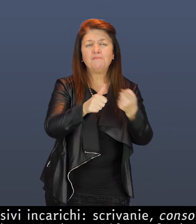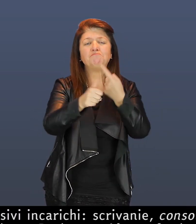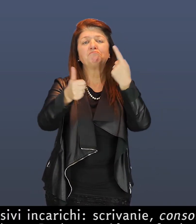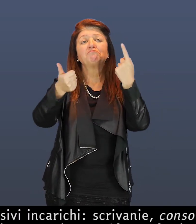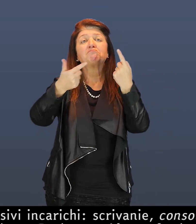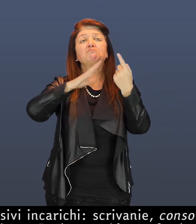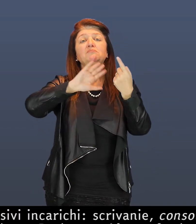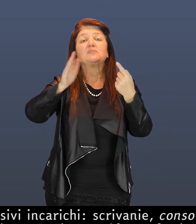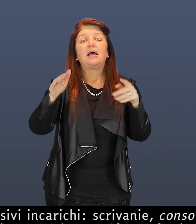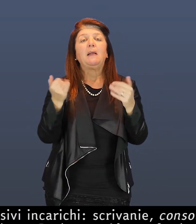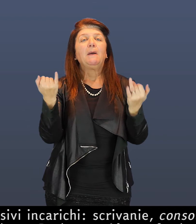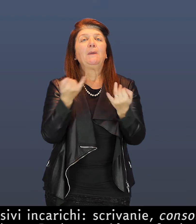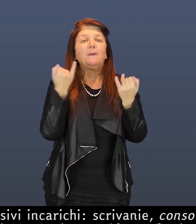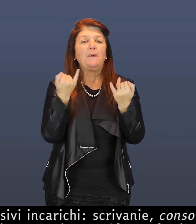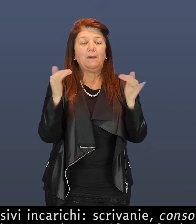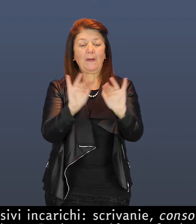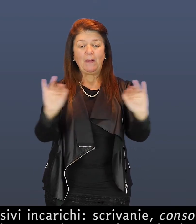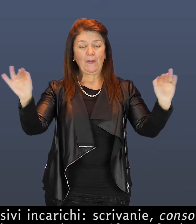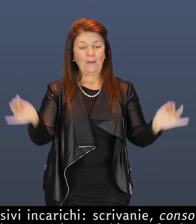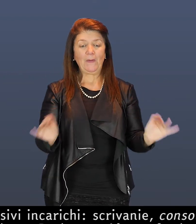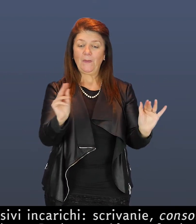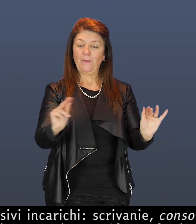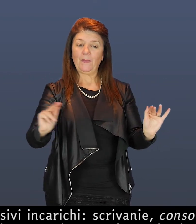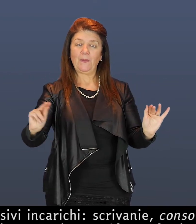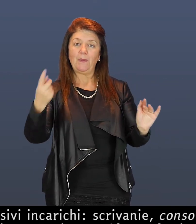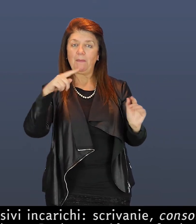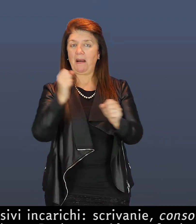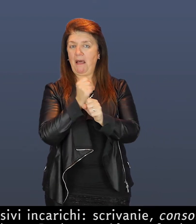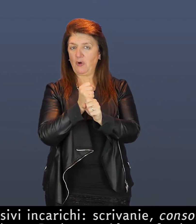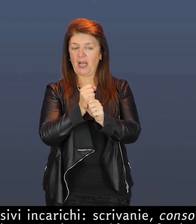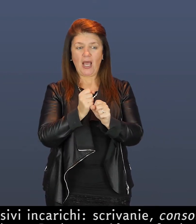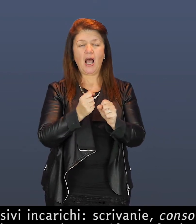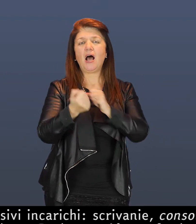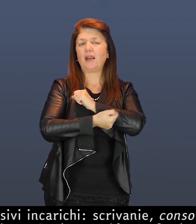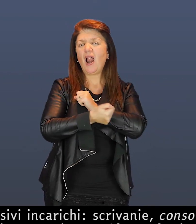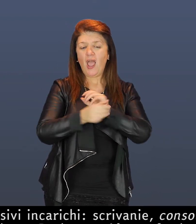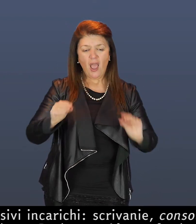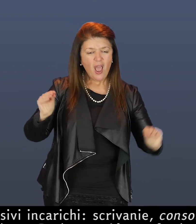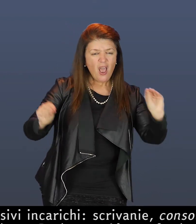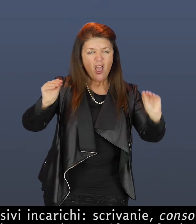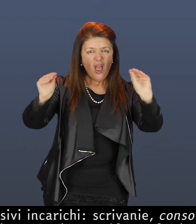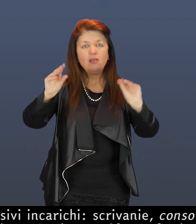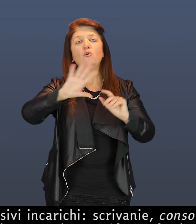residenze, fra le quali Rivoli, Aglie, Palazzo Chiablese, la palazzina di Stupinigi